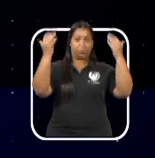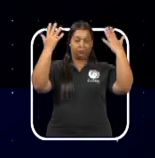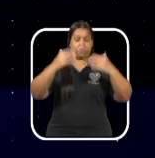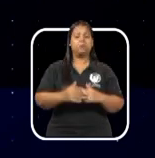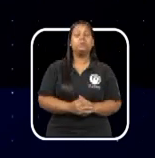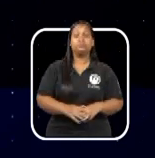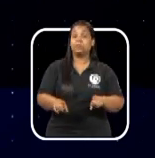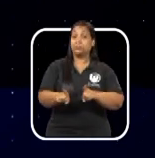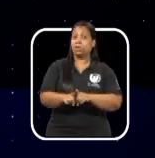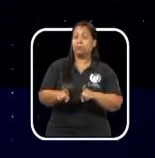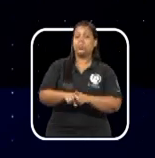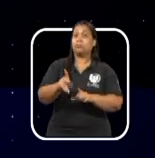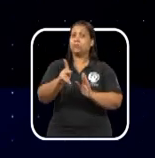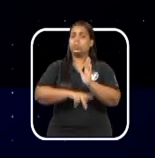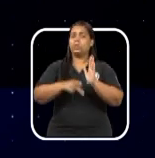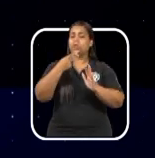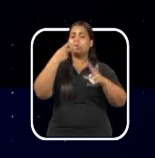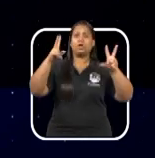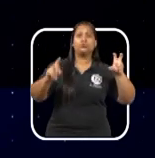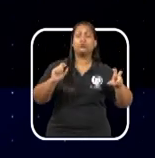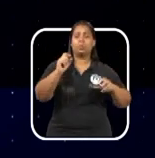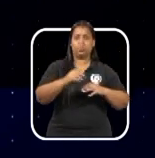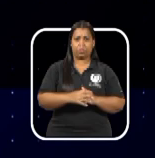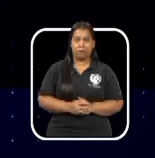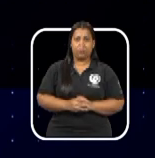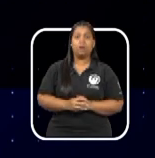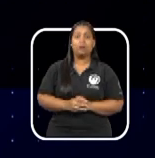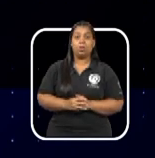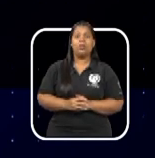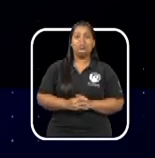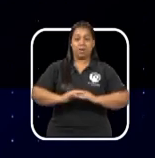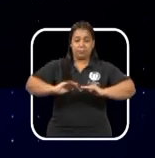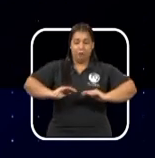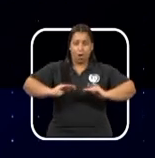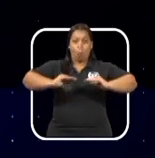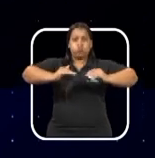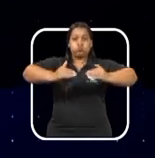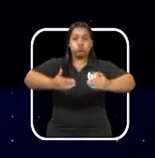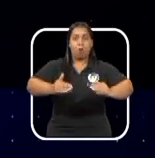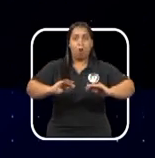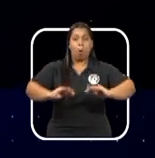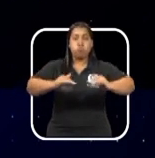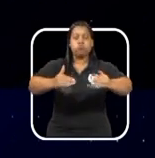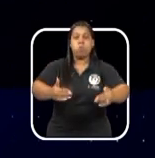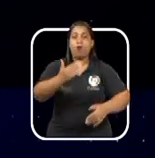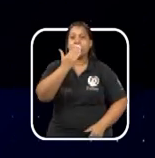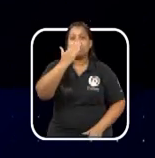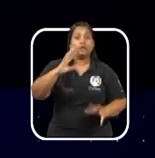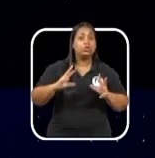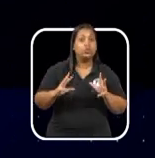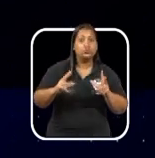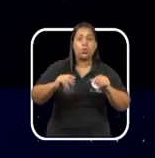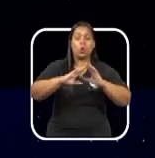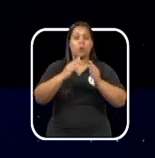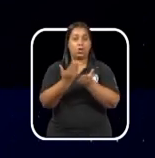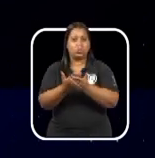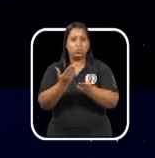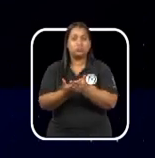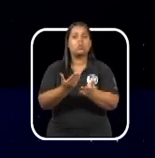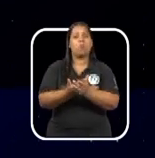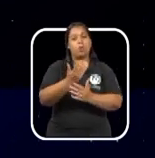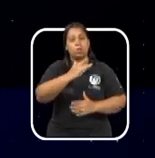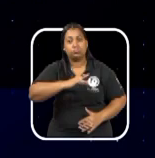E o projeto que dispõe da instalação de lombo faixa de fronte a todas as escolas e creches